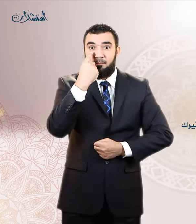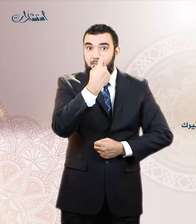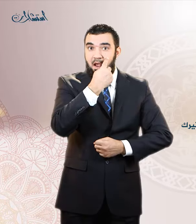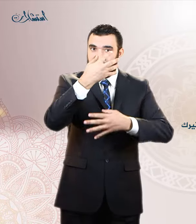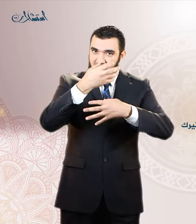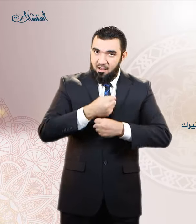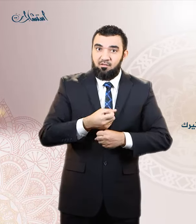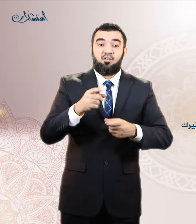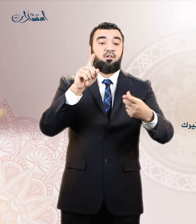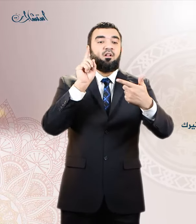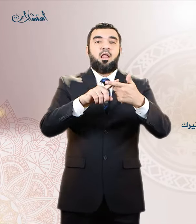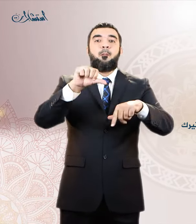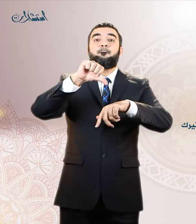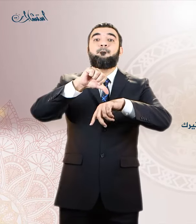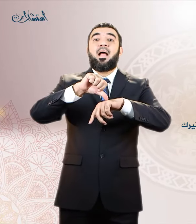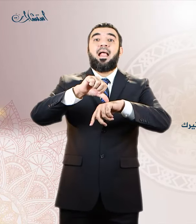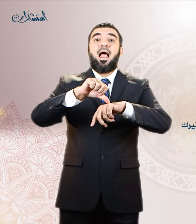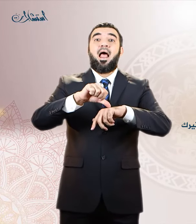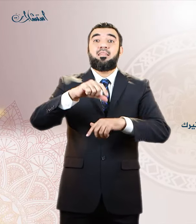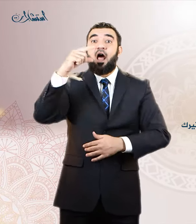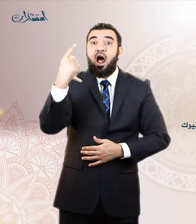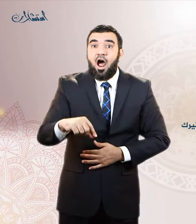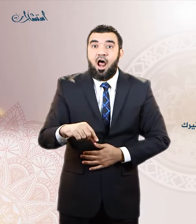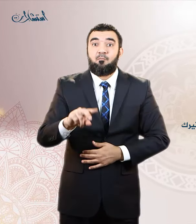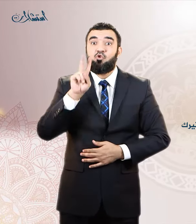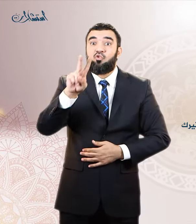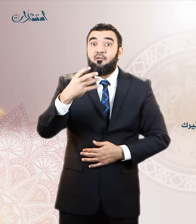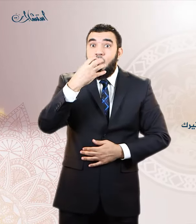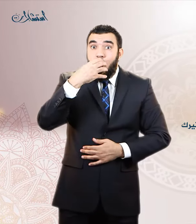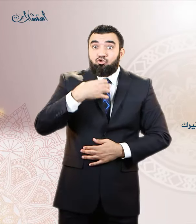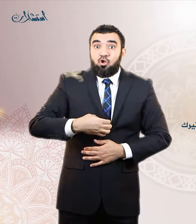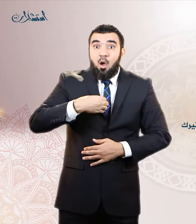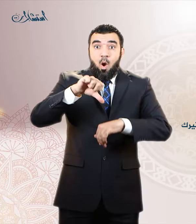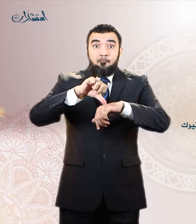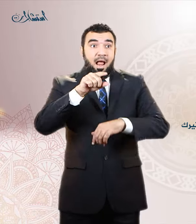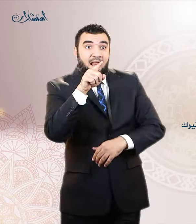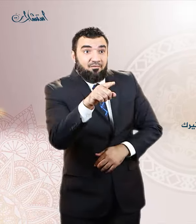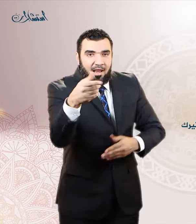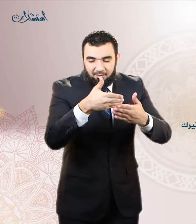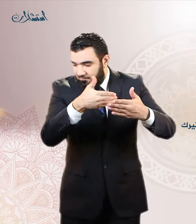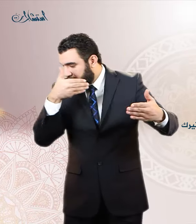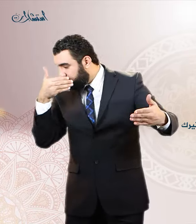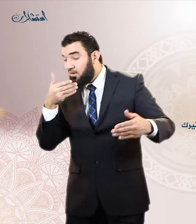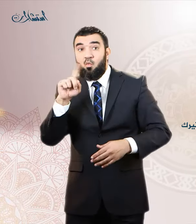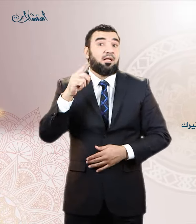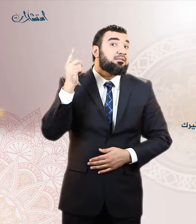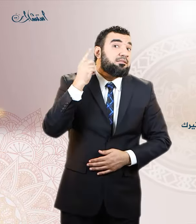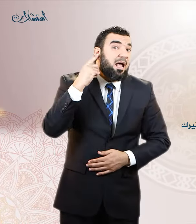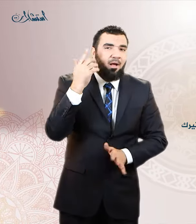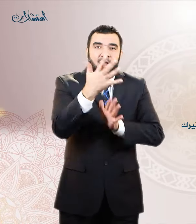المواطن التي قد تقع فيها برؤية ما يثيرك وان تحفظ سمعك فلا تستمع